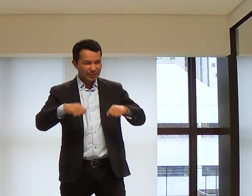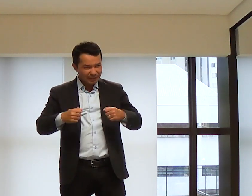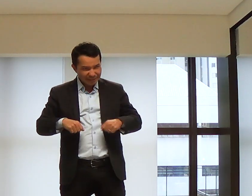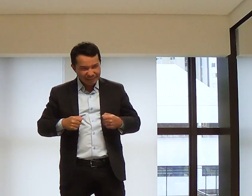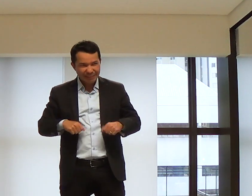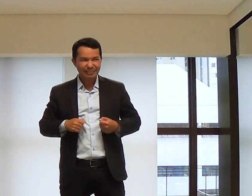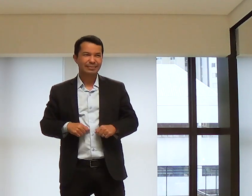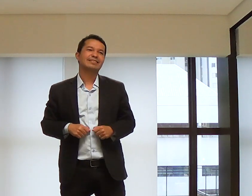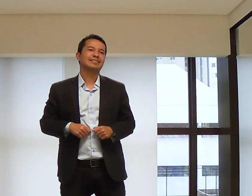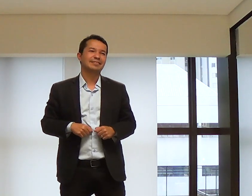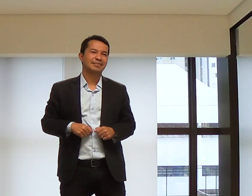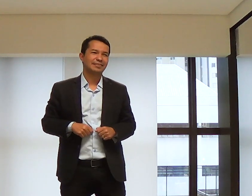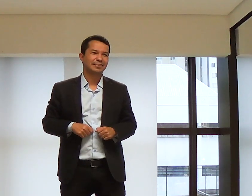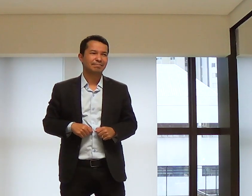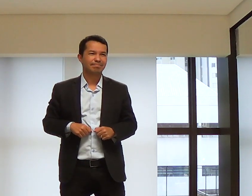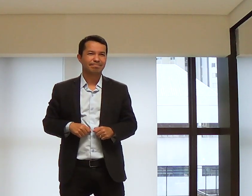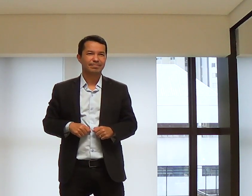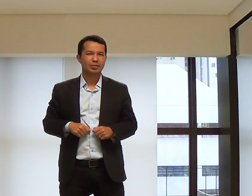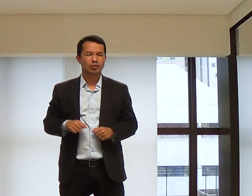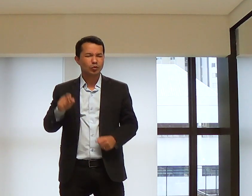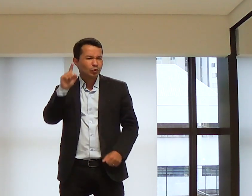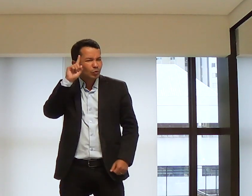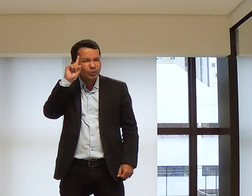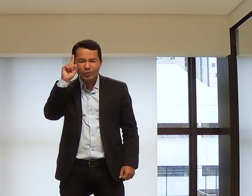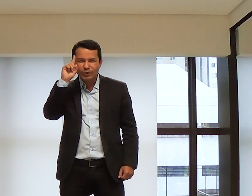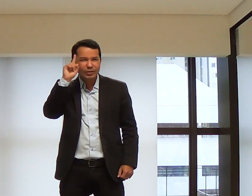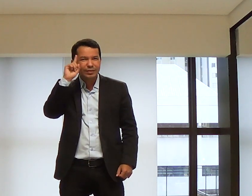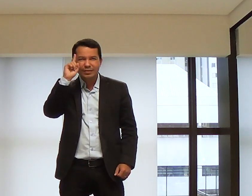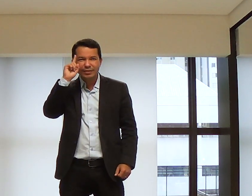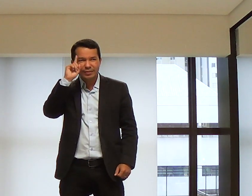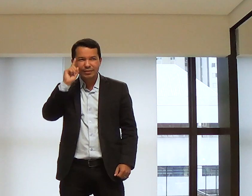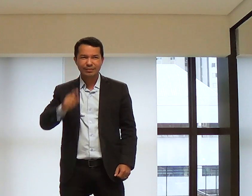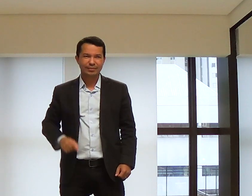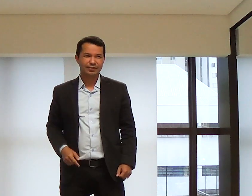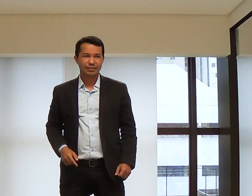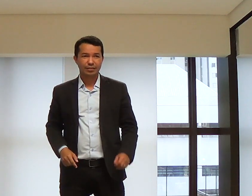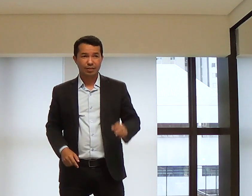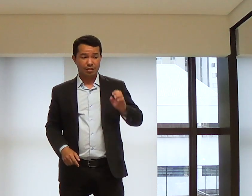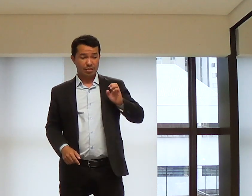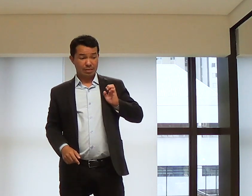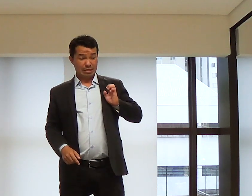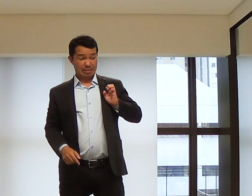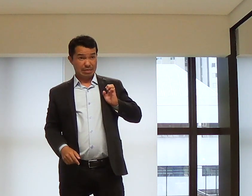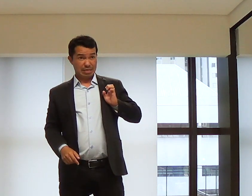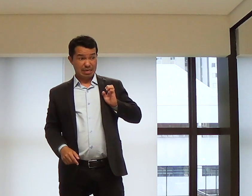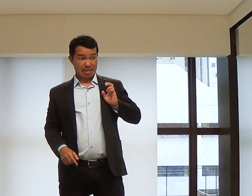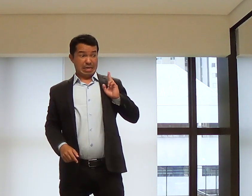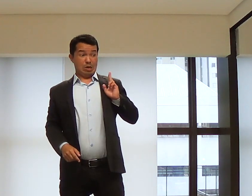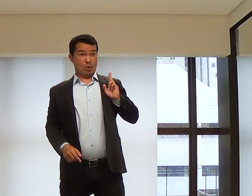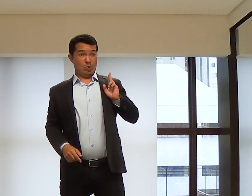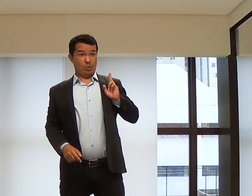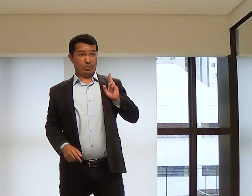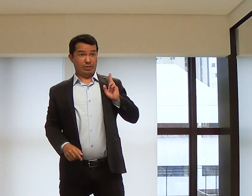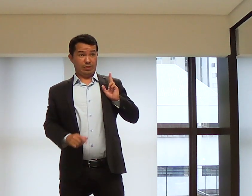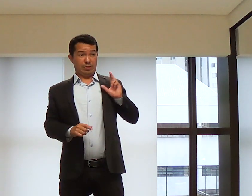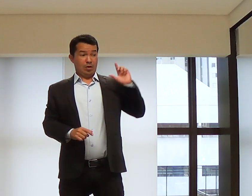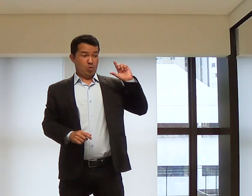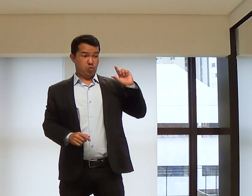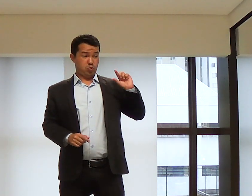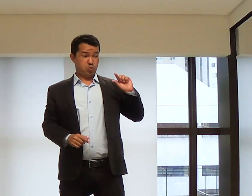Você precisa, de verdade, todo dia, deixar